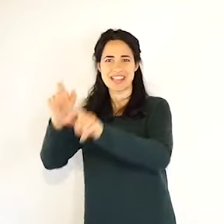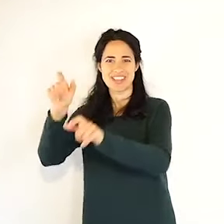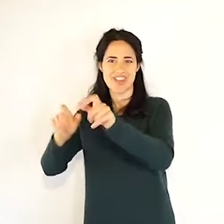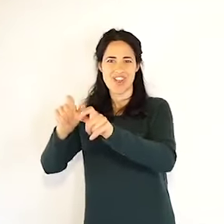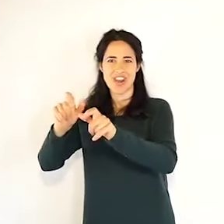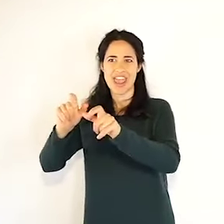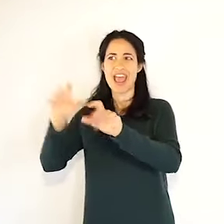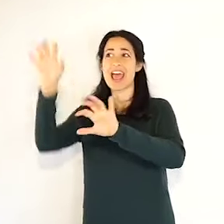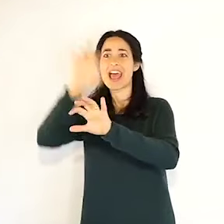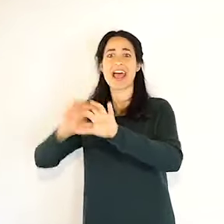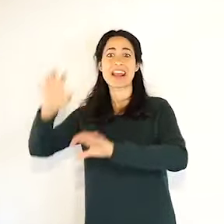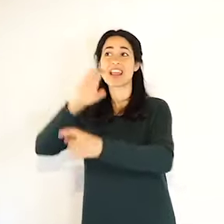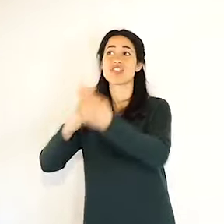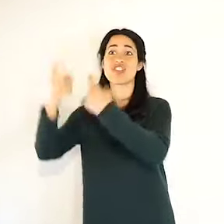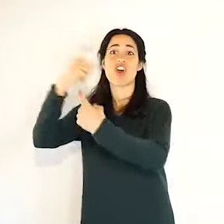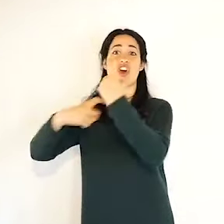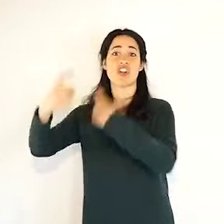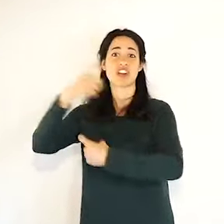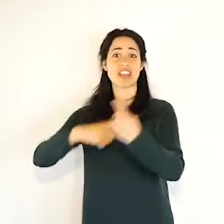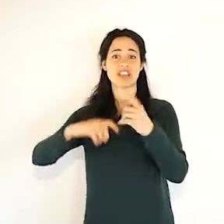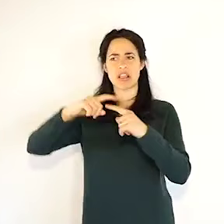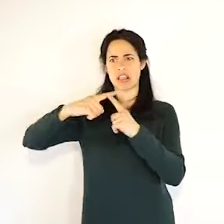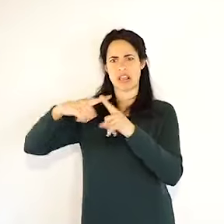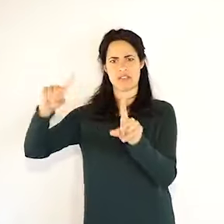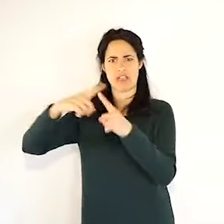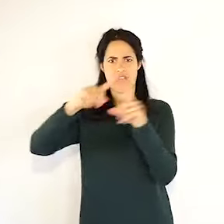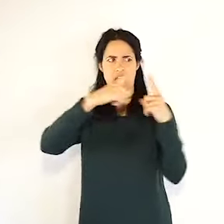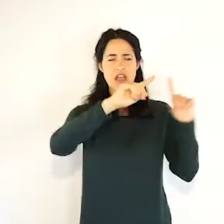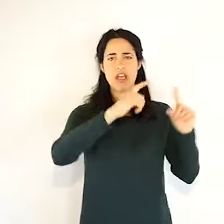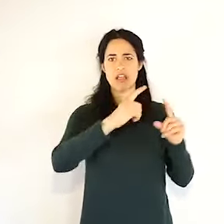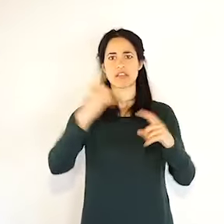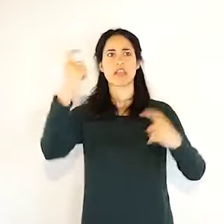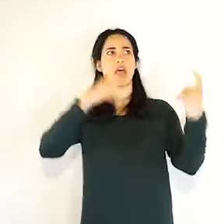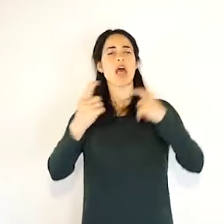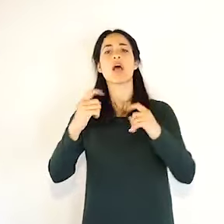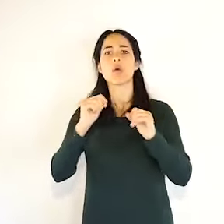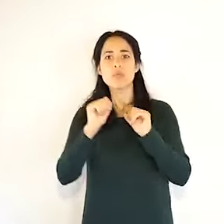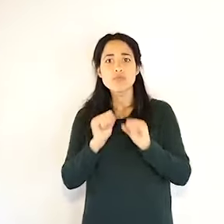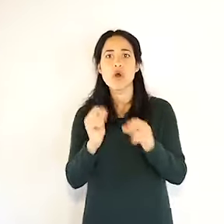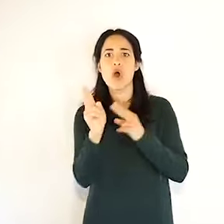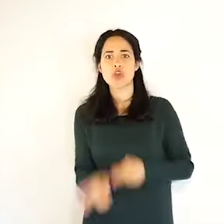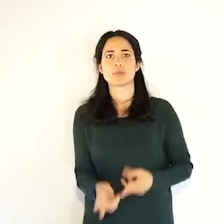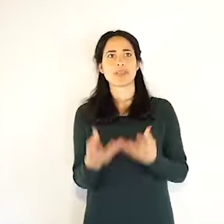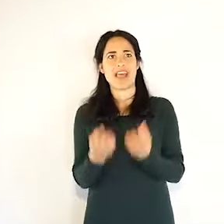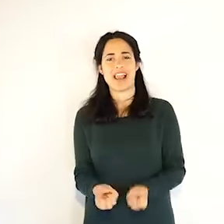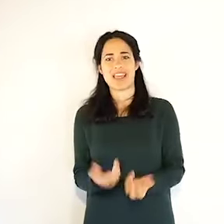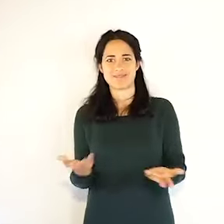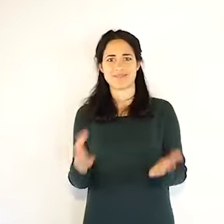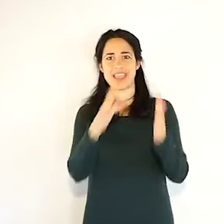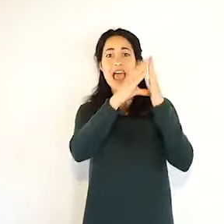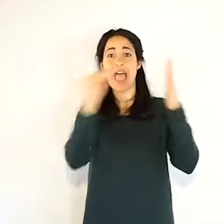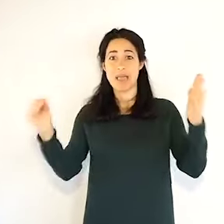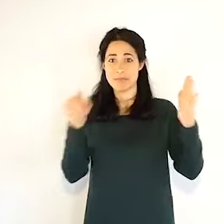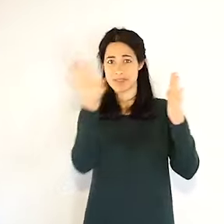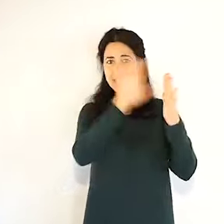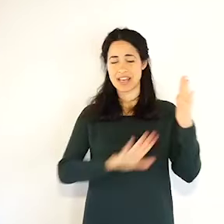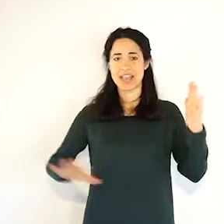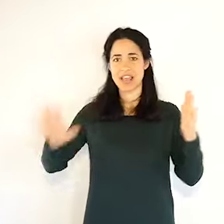sono i loro, perché questo succede, funziona ed è un sistema che